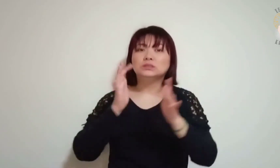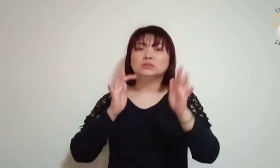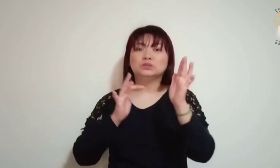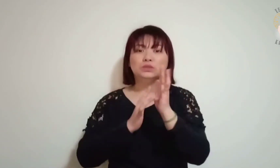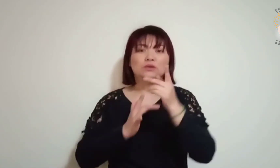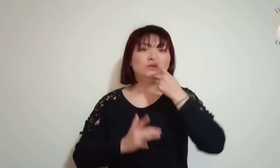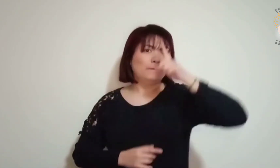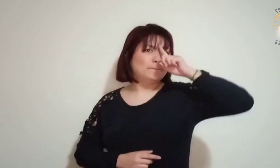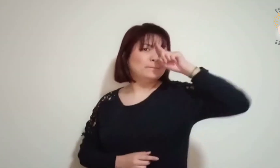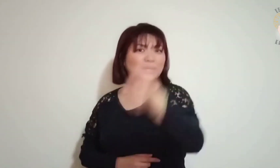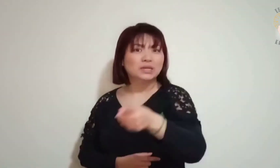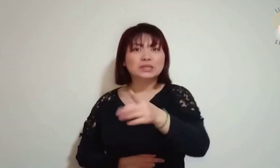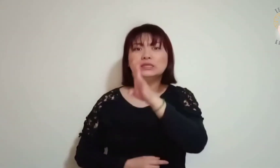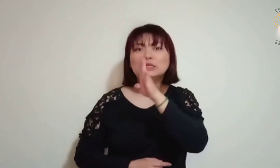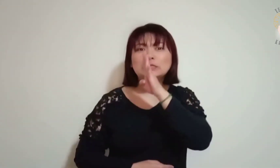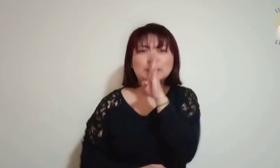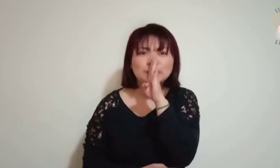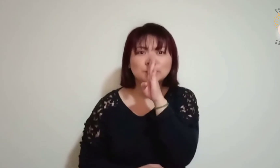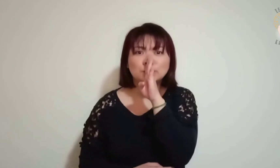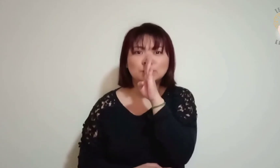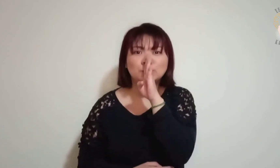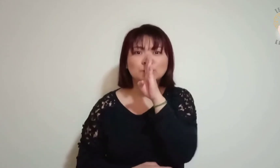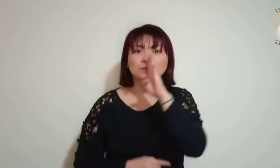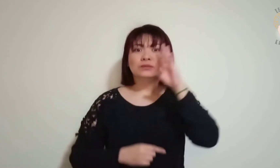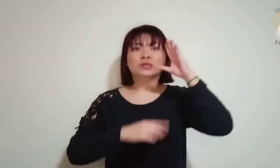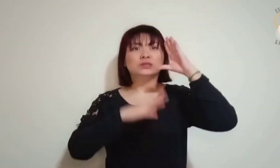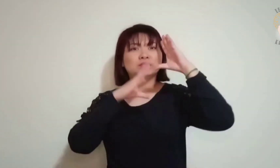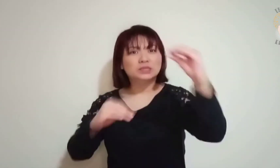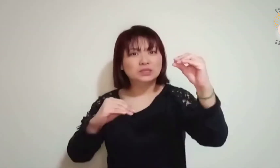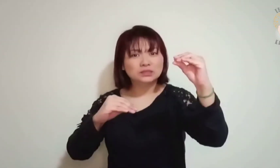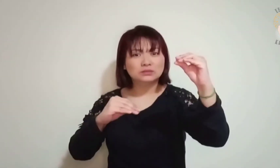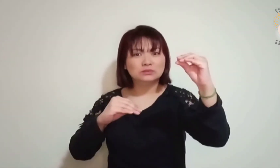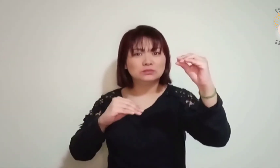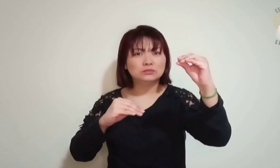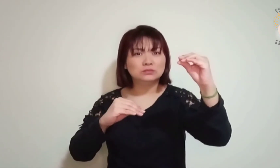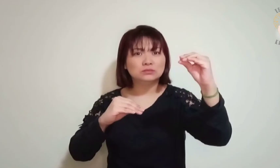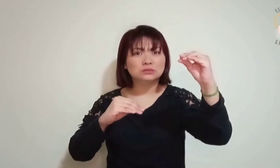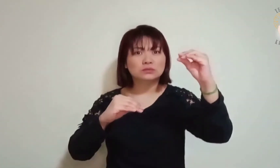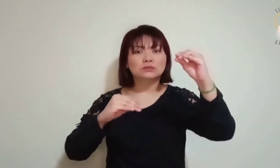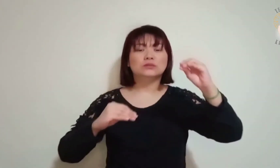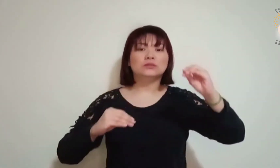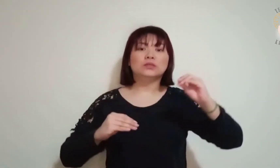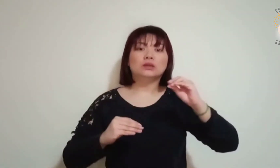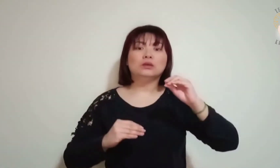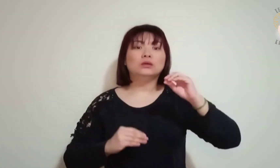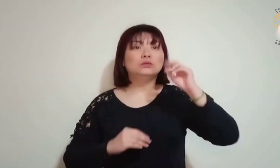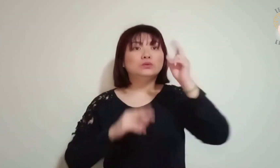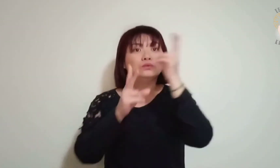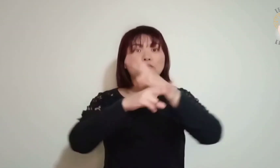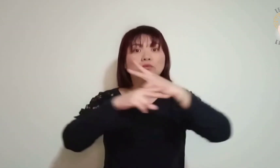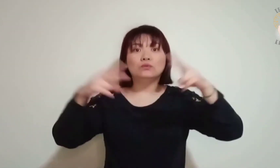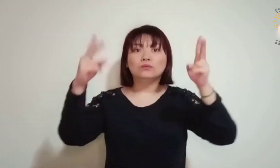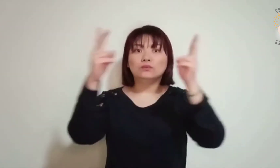Silêncio Cala-te O vento cessou